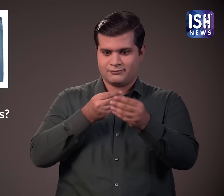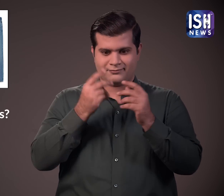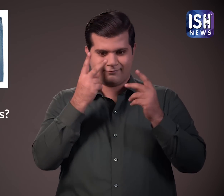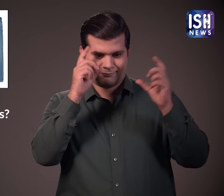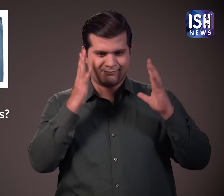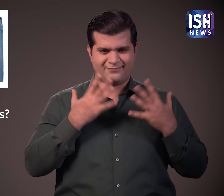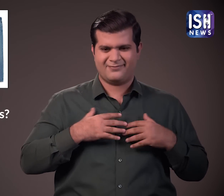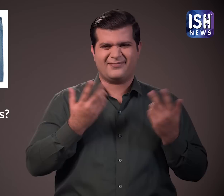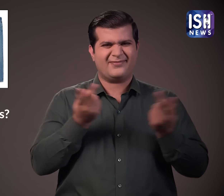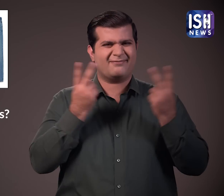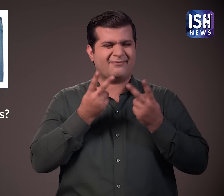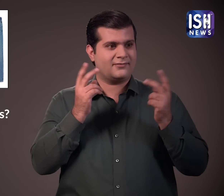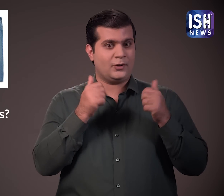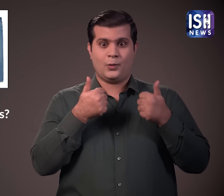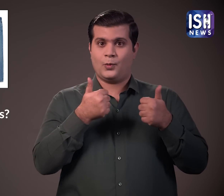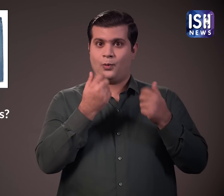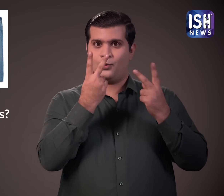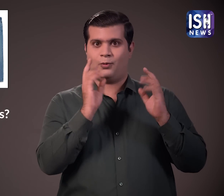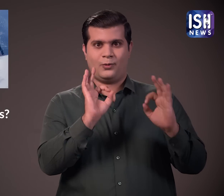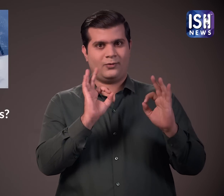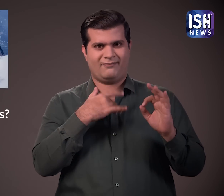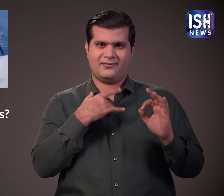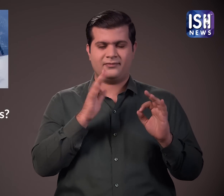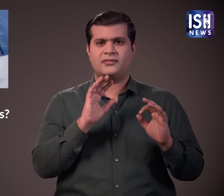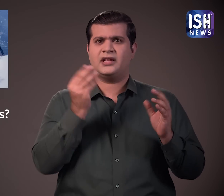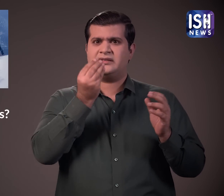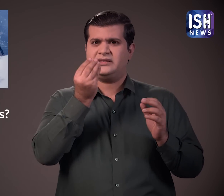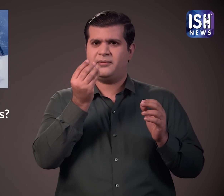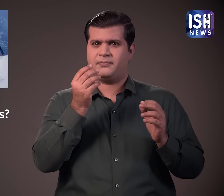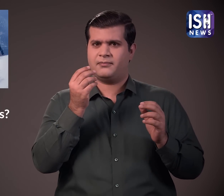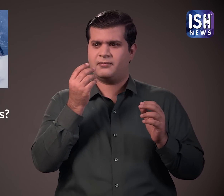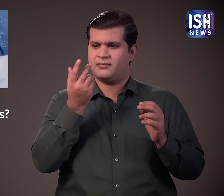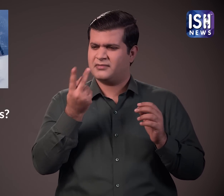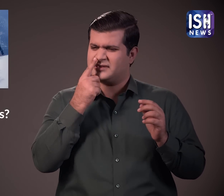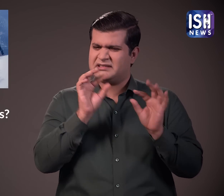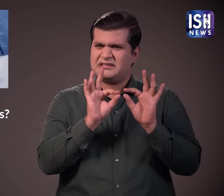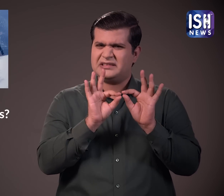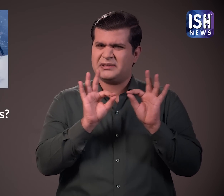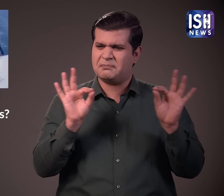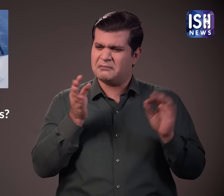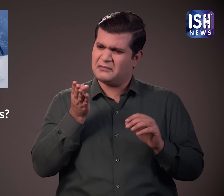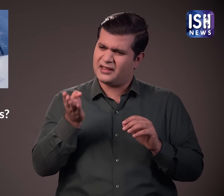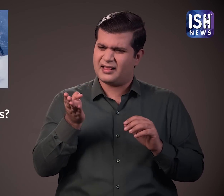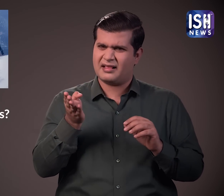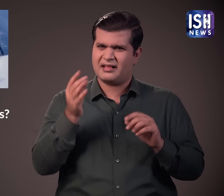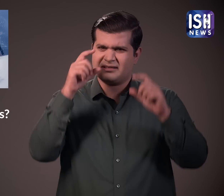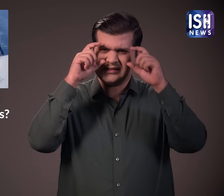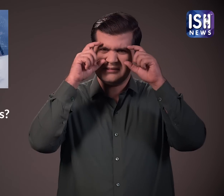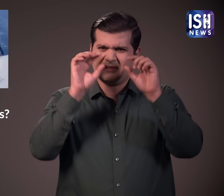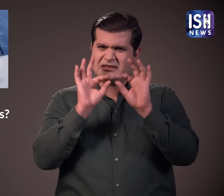क्लासी दिखने के लिए खरीदते हैं कभी कभी एक साधारन दिखने वाले संग्लासेज की कीमत